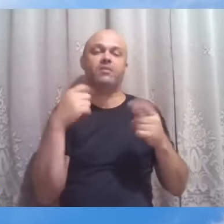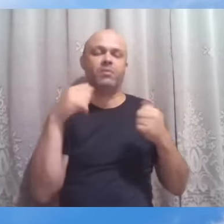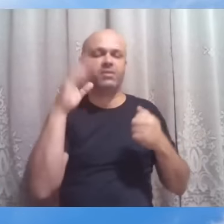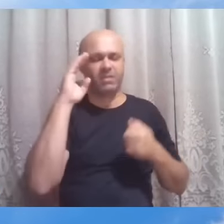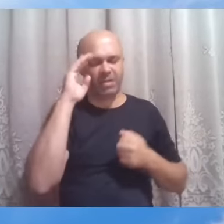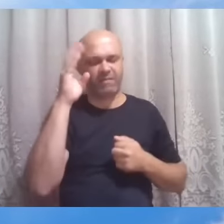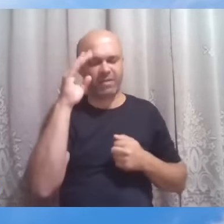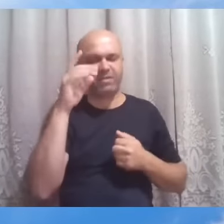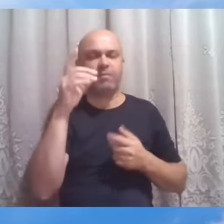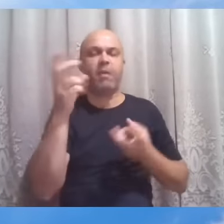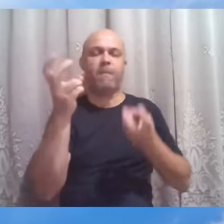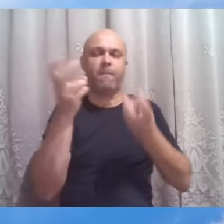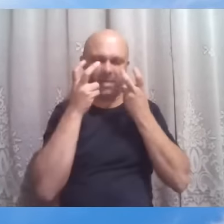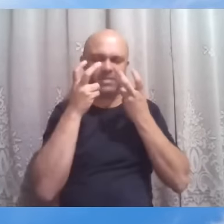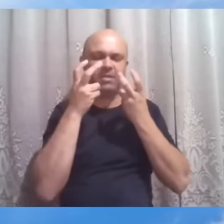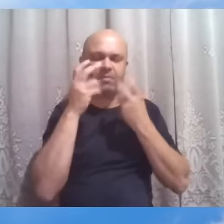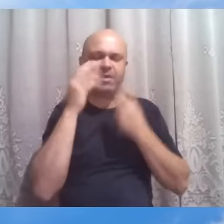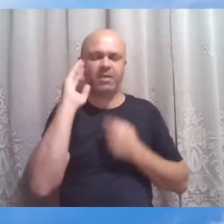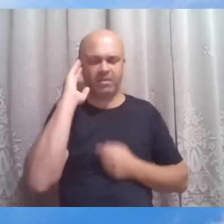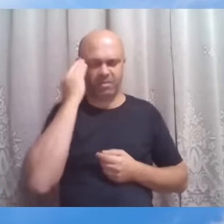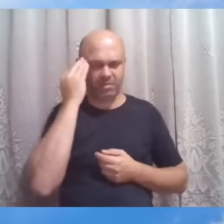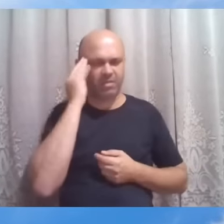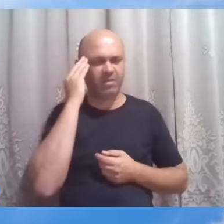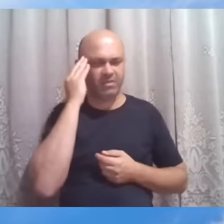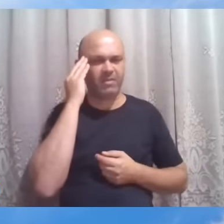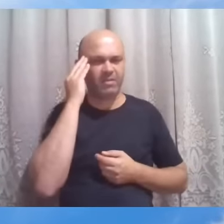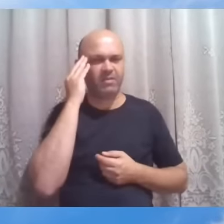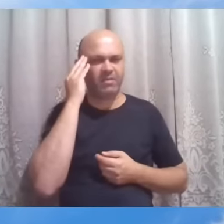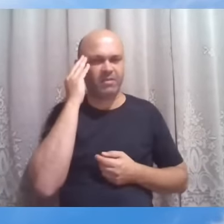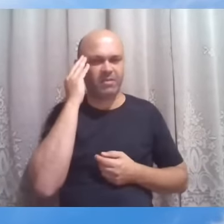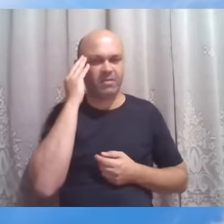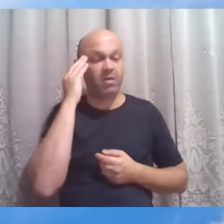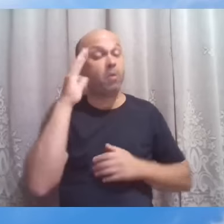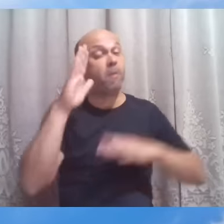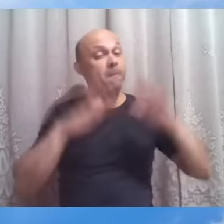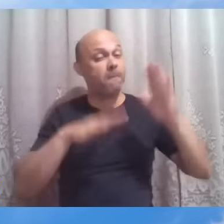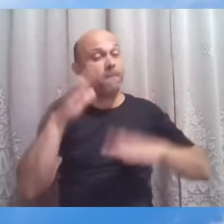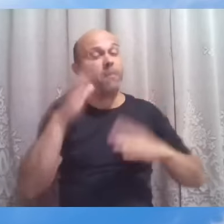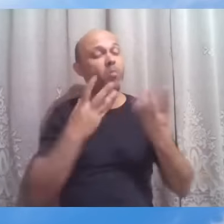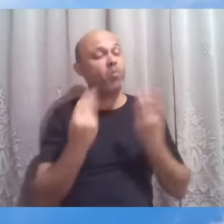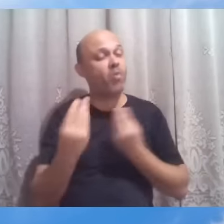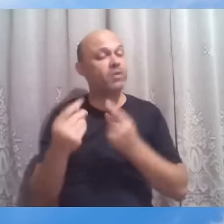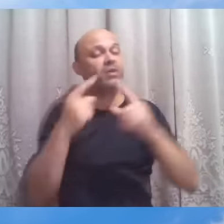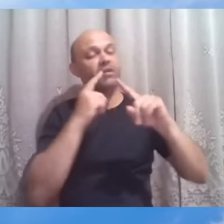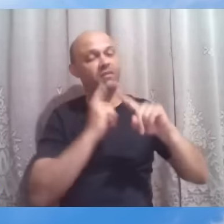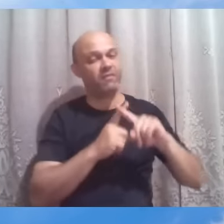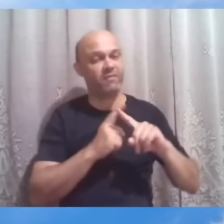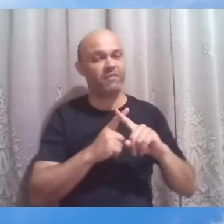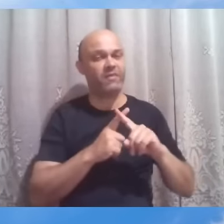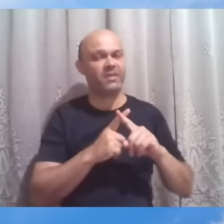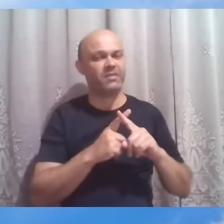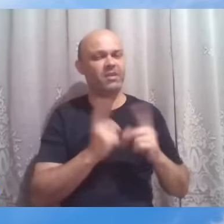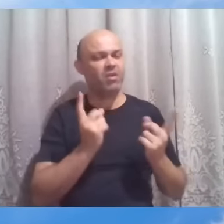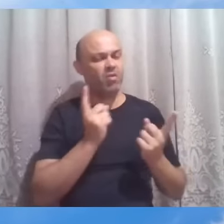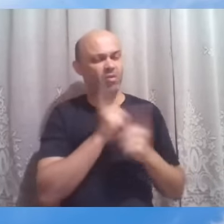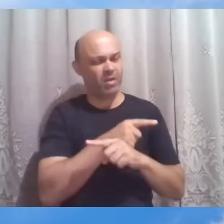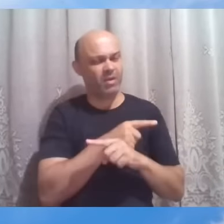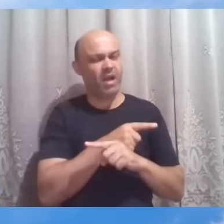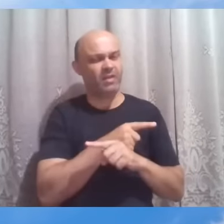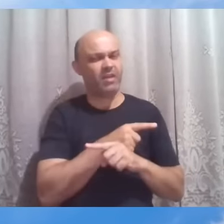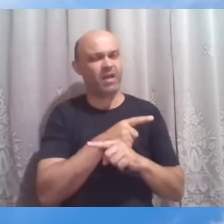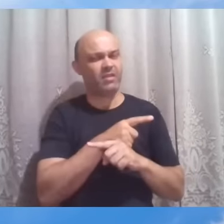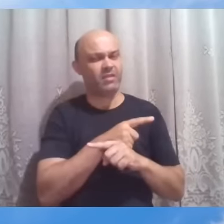perceber com sabedoria. Em muitas ocasiões, a contrariedade é aviso benéfico, a doença é